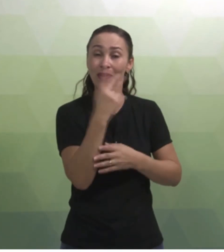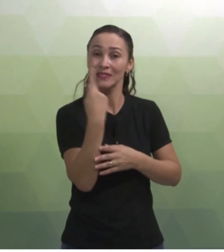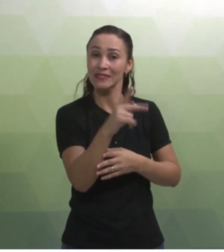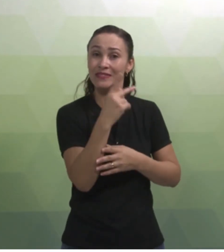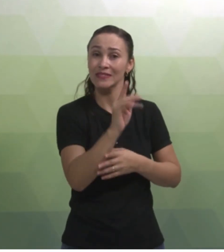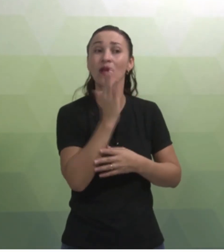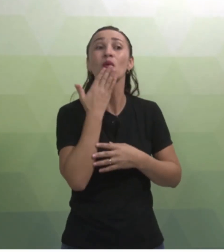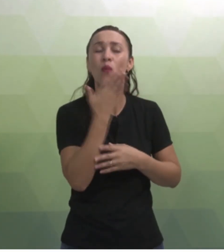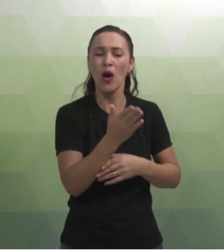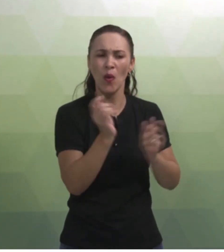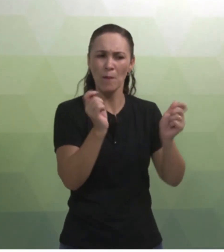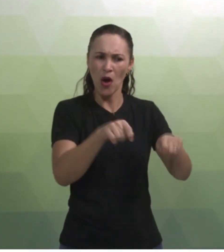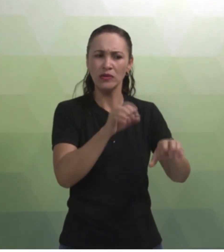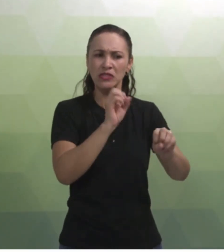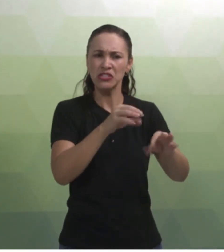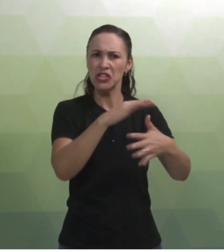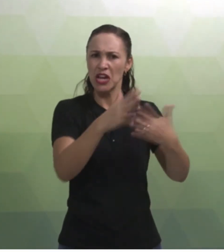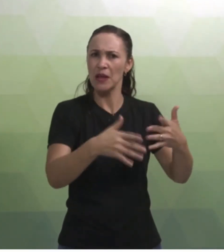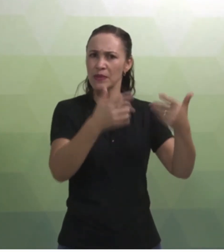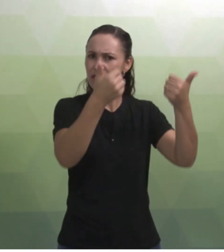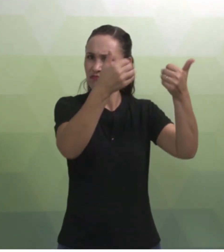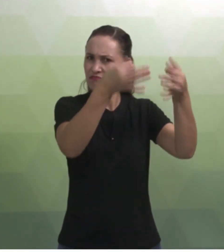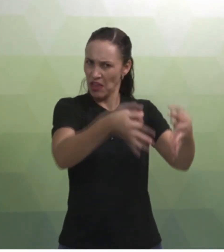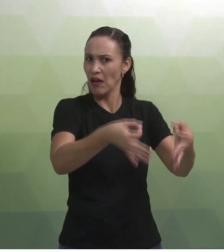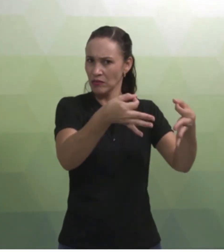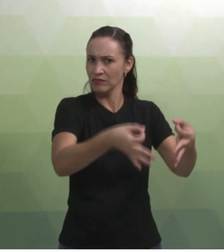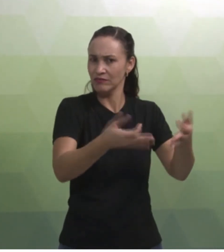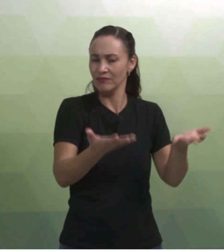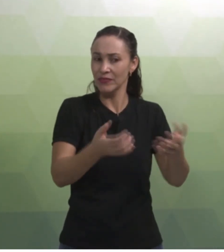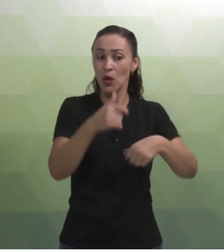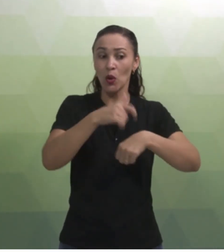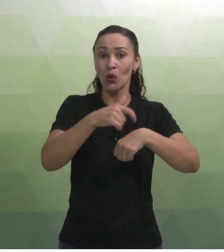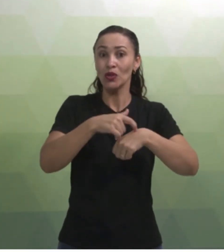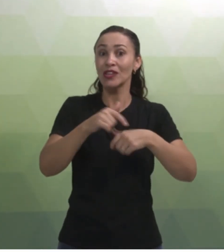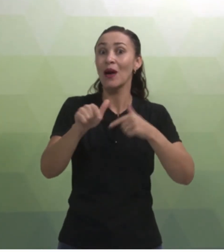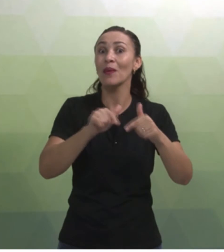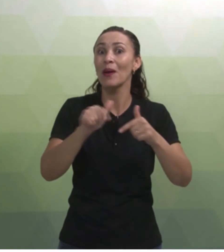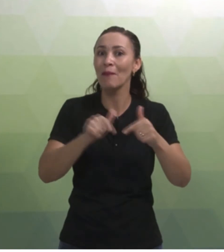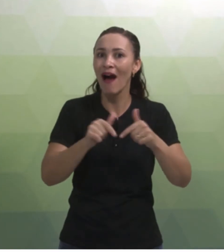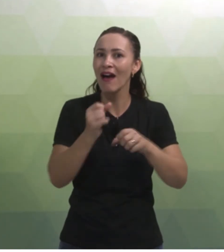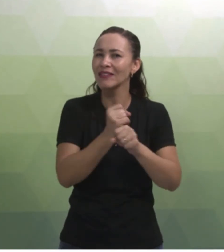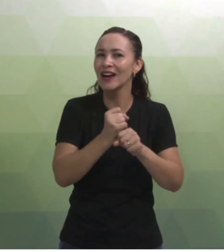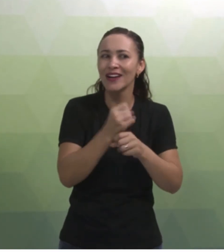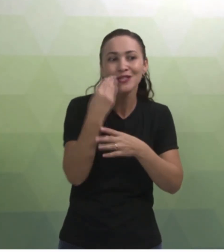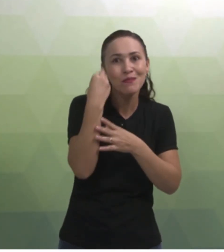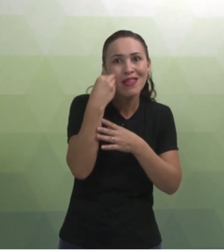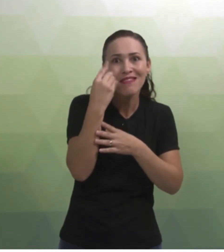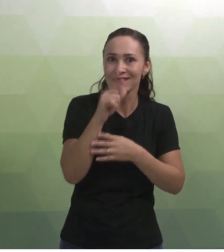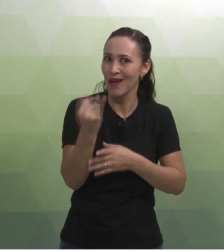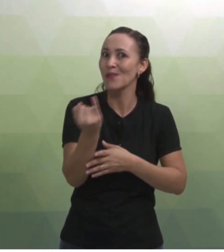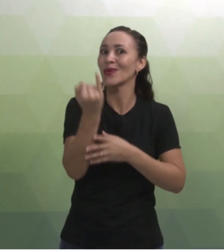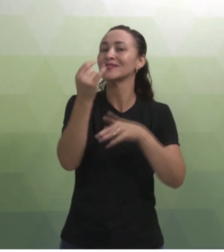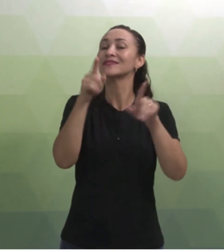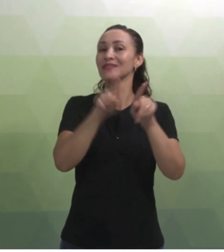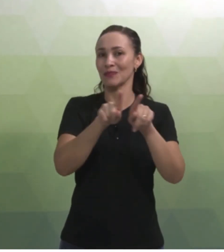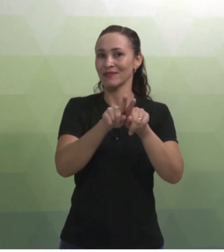graduação que ele tem possibilita um ensino adequado da língua de sinais. O tempo de serviço, a experiência, isso é muito